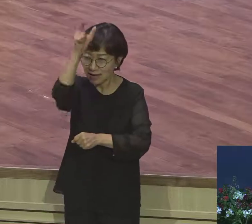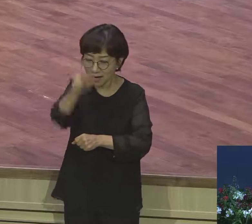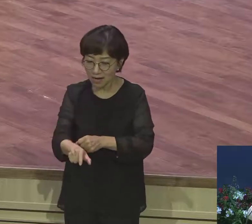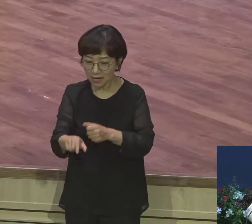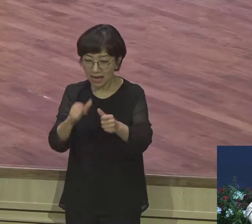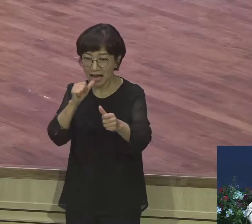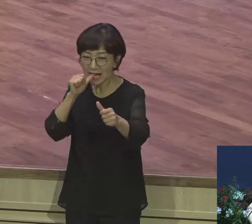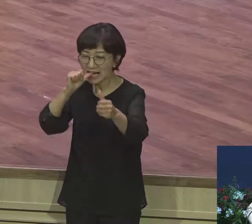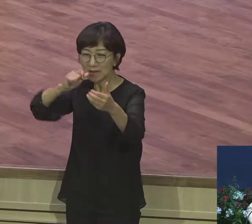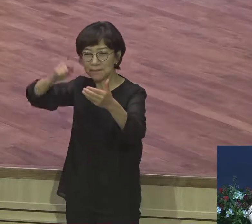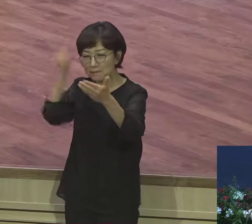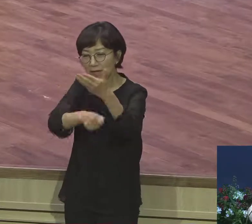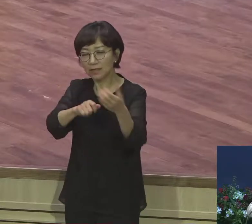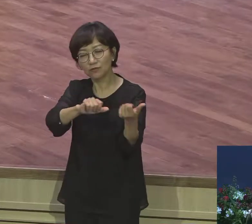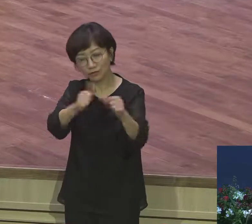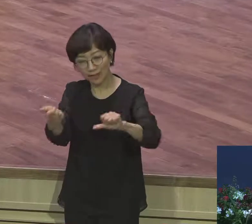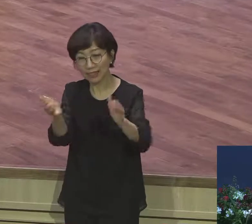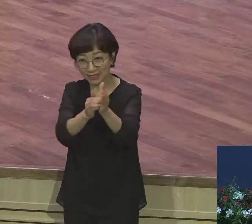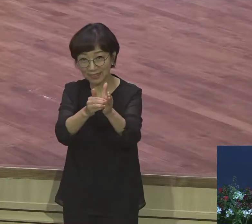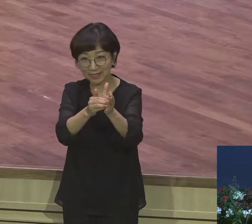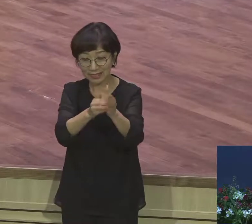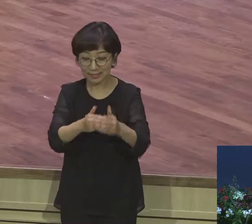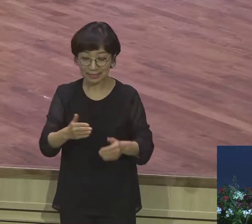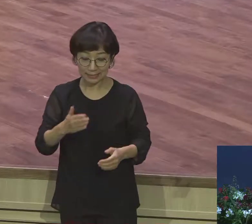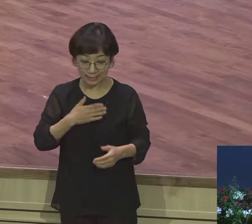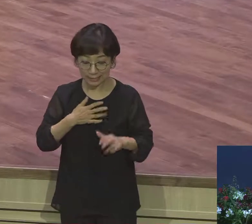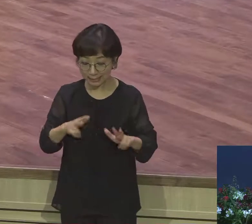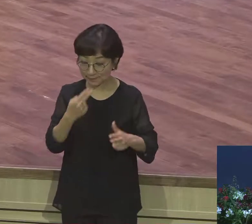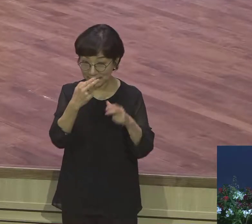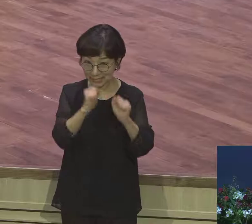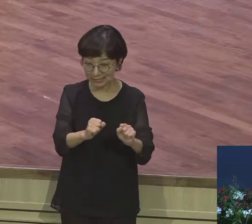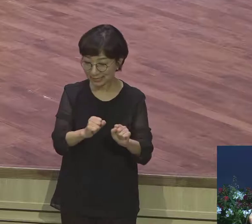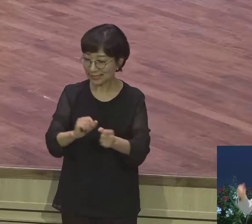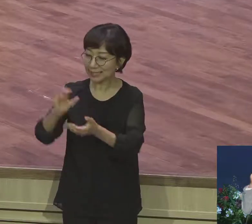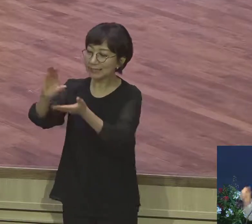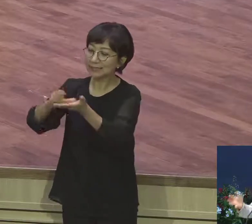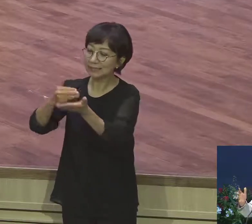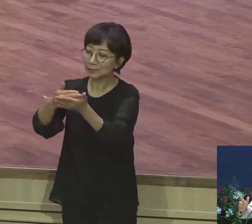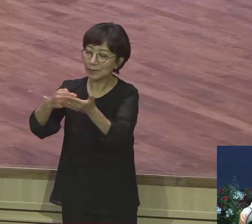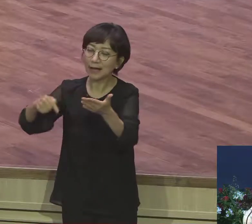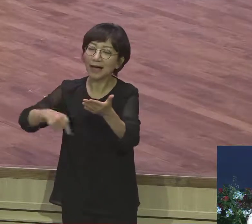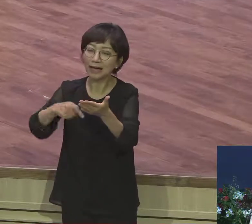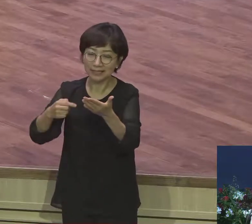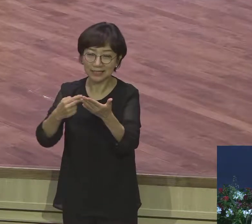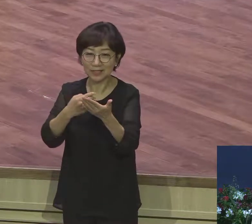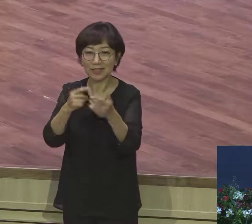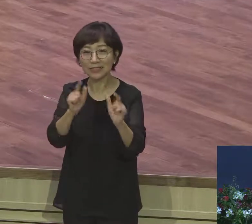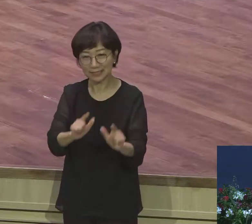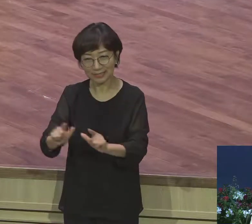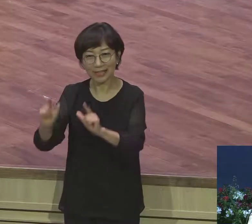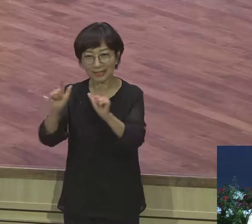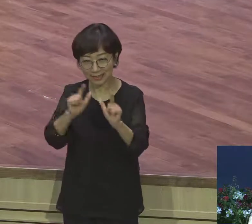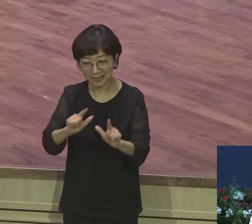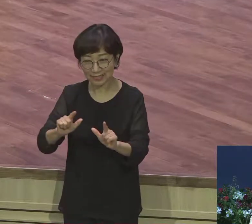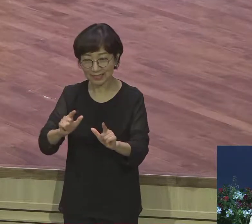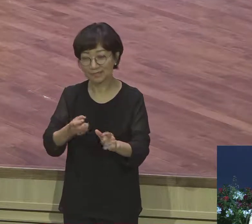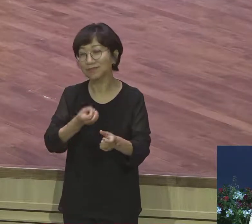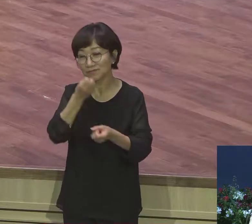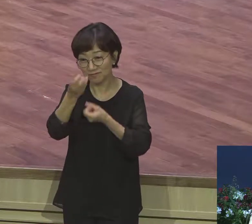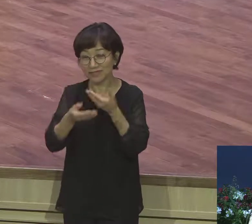거다 내가 사는 것은 그리스도가 사는 것이다 그 교만하고 그 근방적 어마어마한